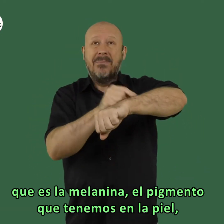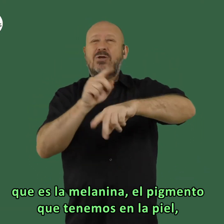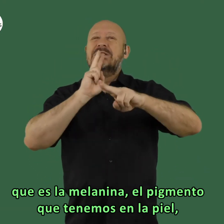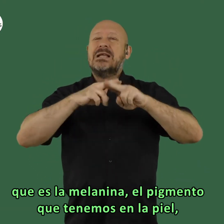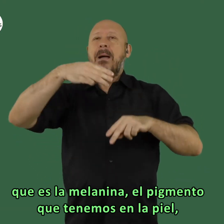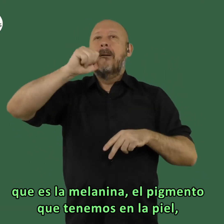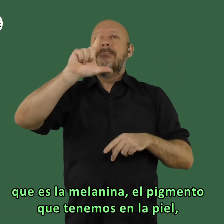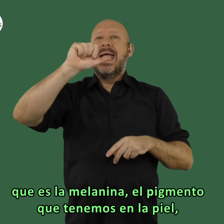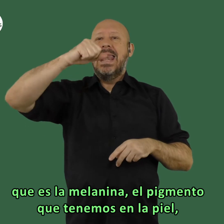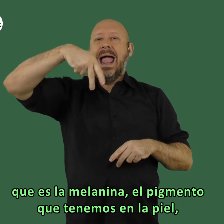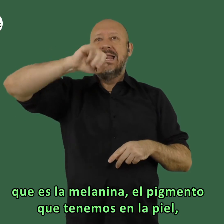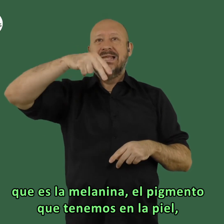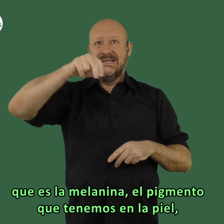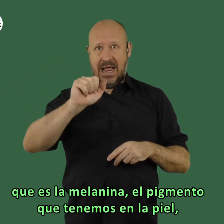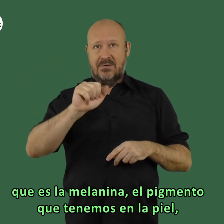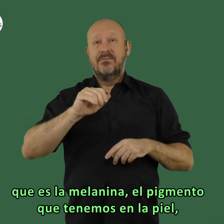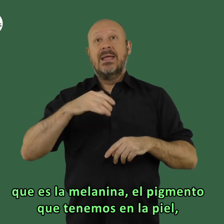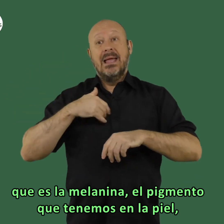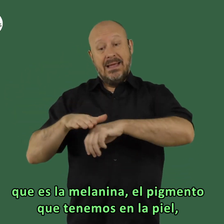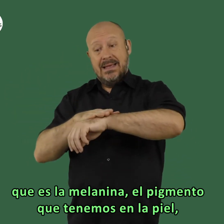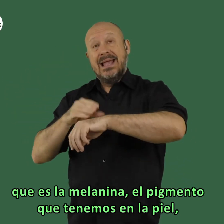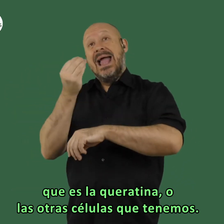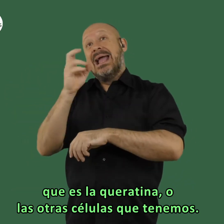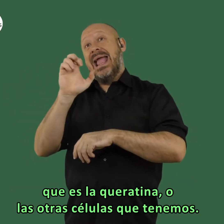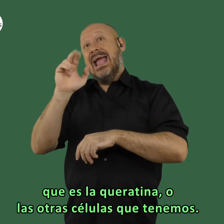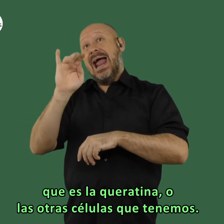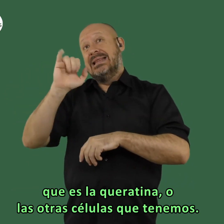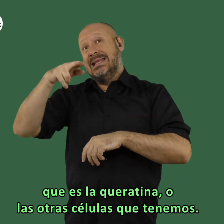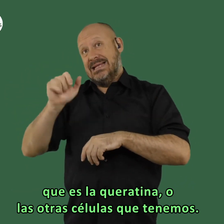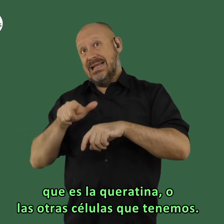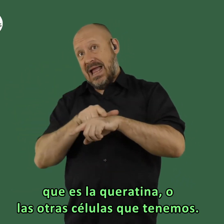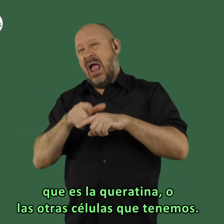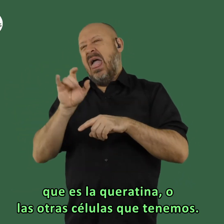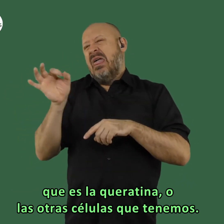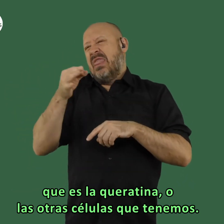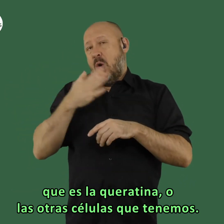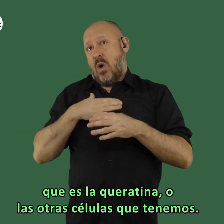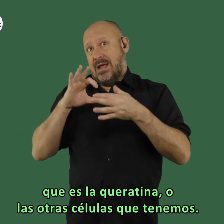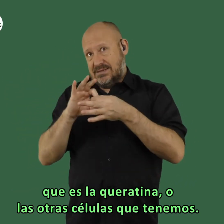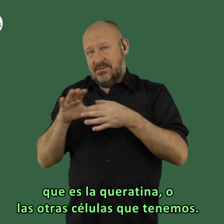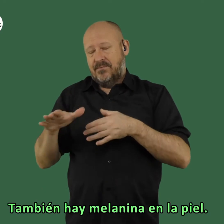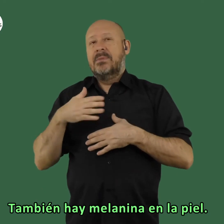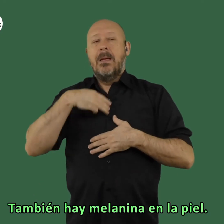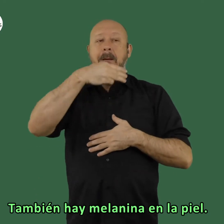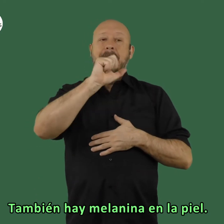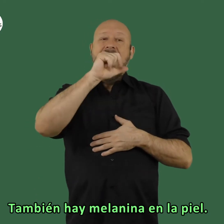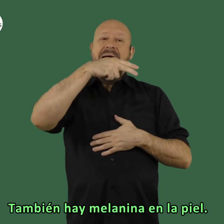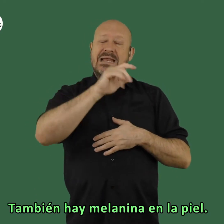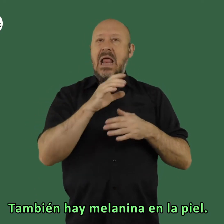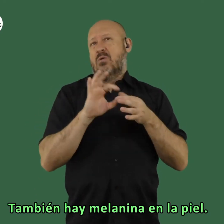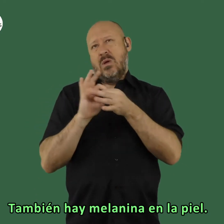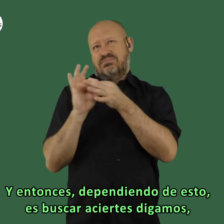en el pelo que es la melanina y el pigmento que tenemos en la piel que es la queratina o los otros células que tenemos también hay